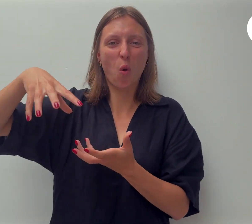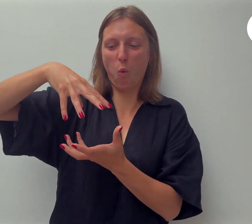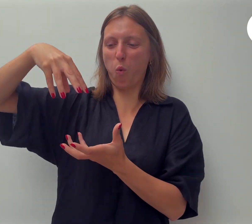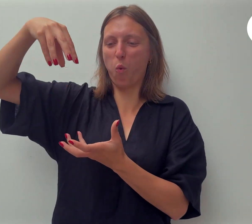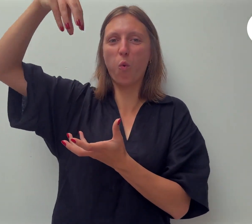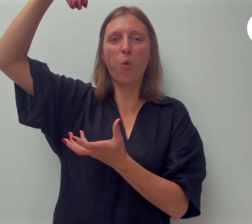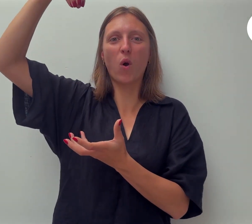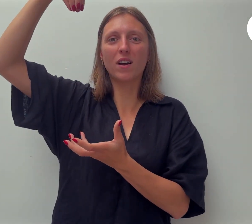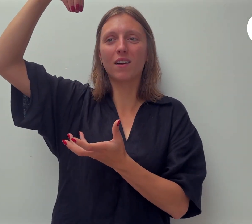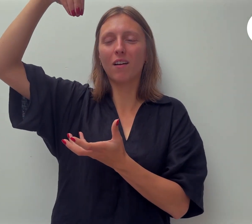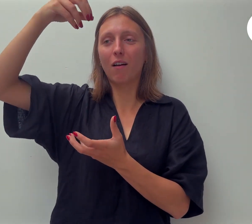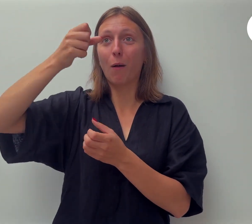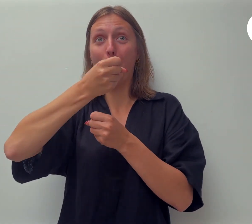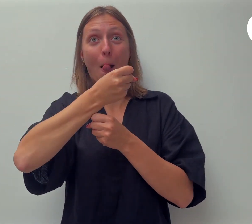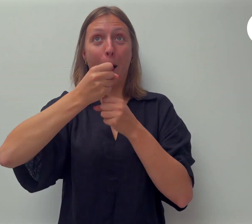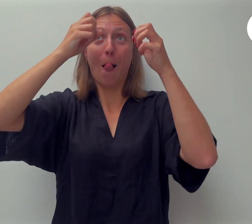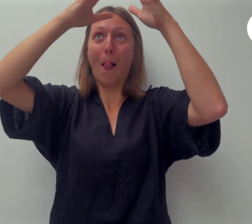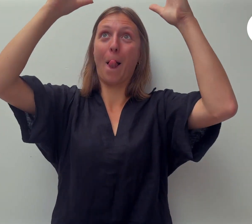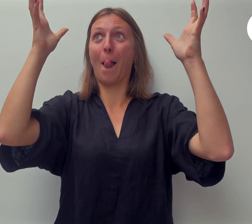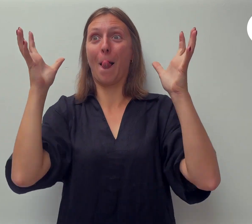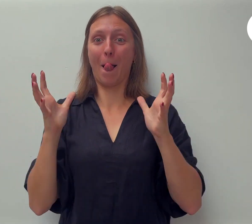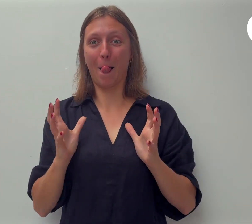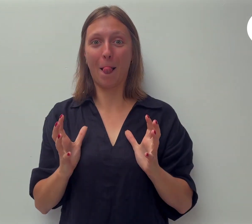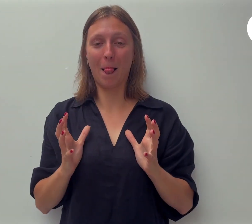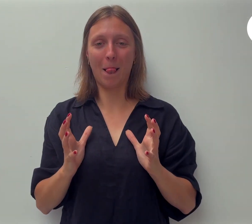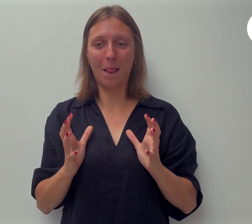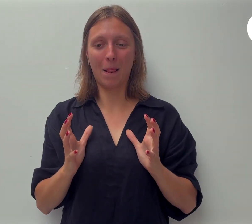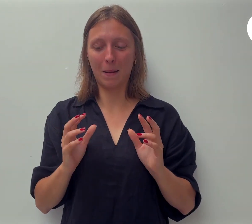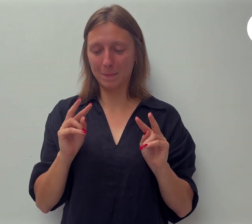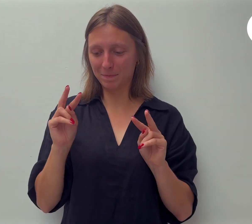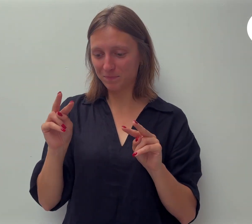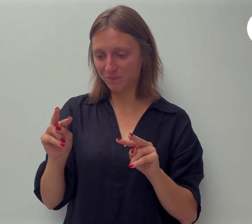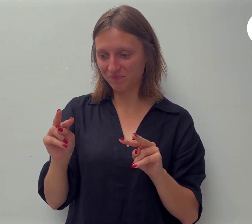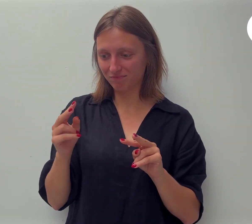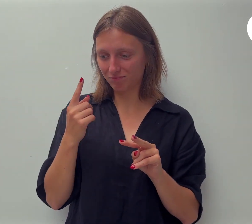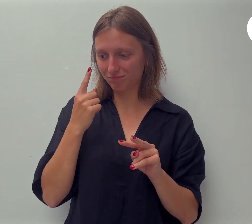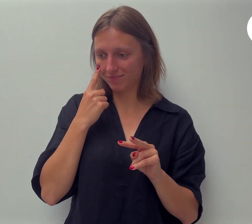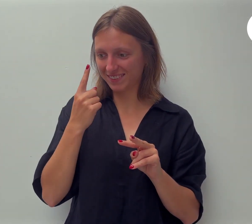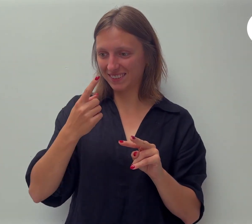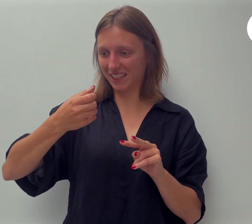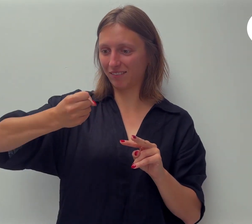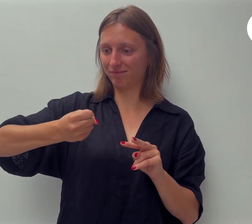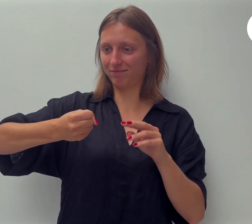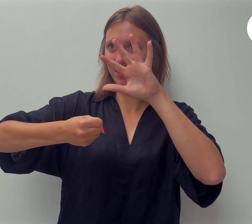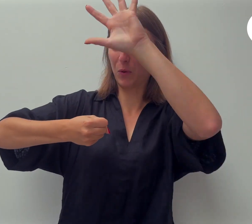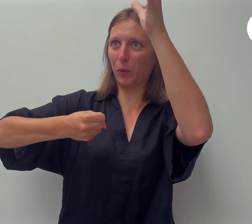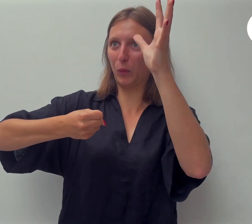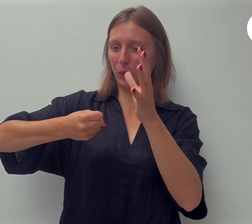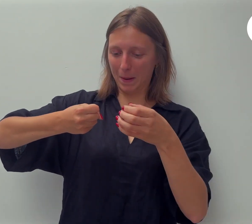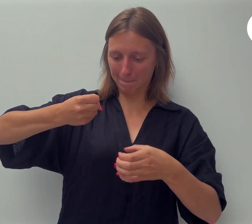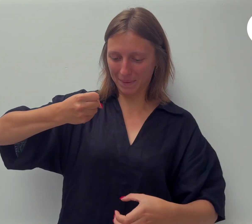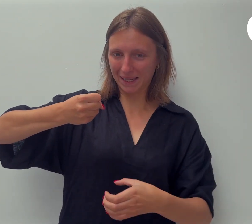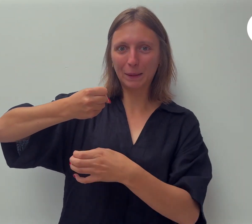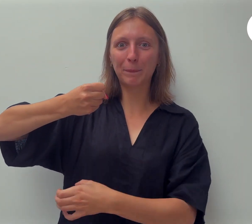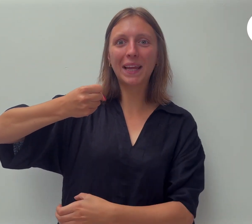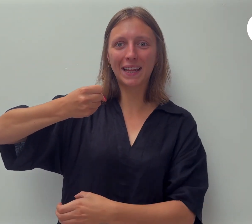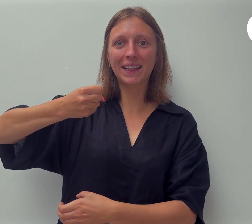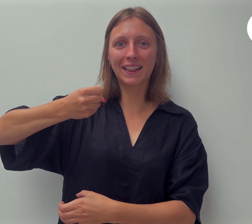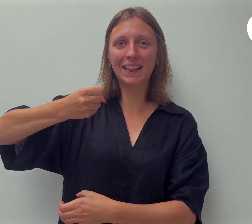waardoor je eigenlijk alleen de suikerspin zag. Eén handje met twee beentjes eronder. De vrouw vroeg aan het